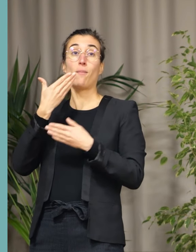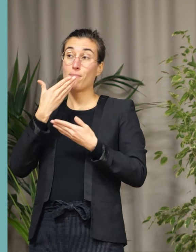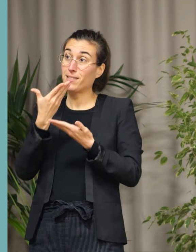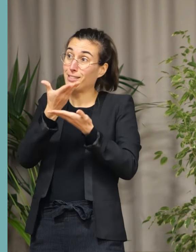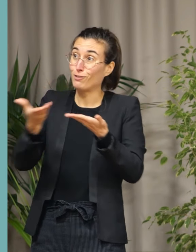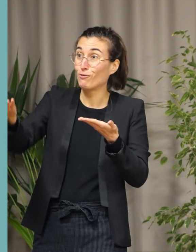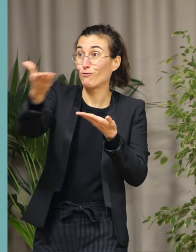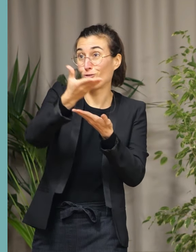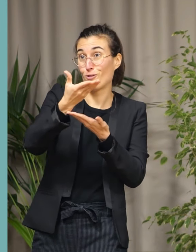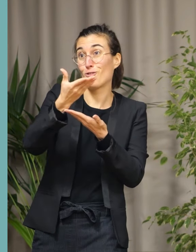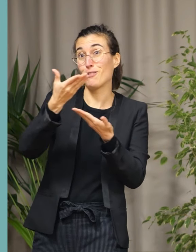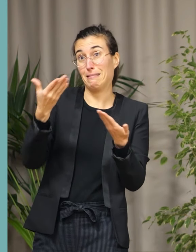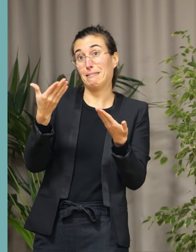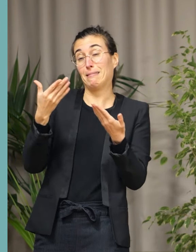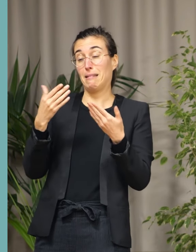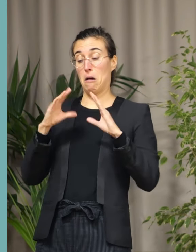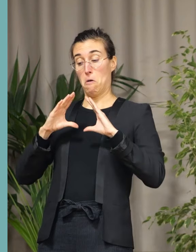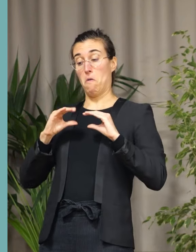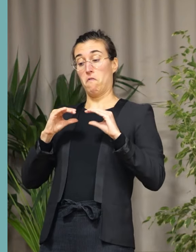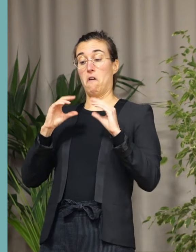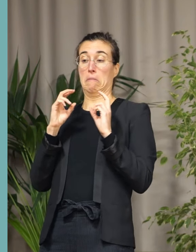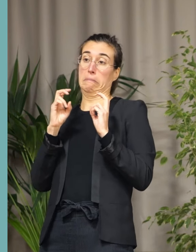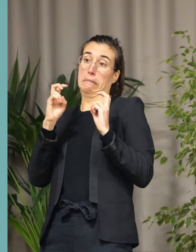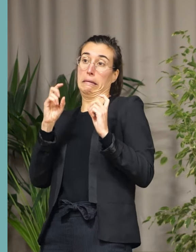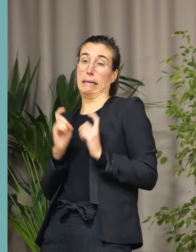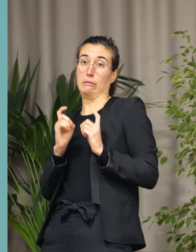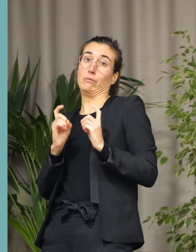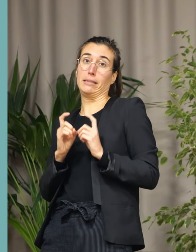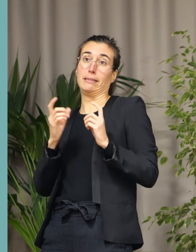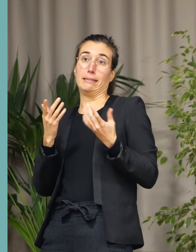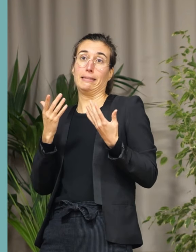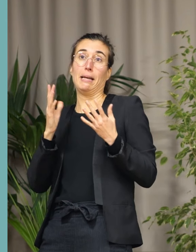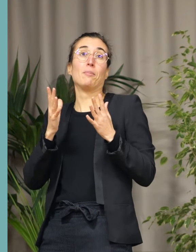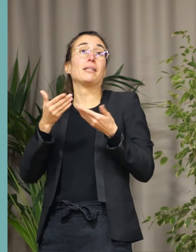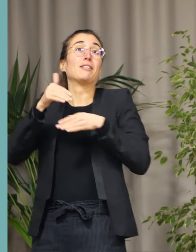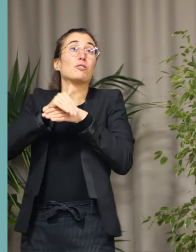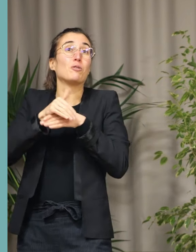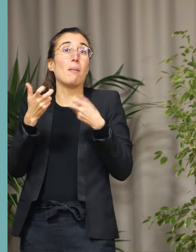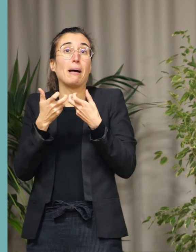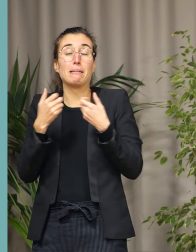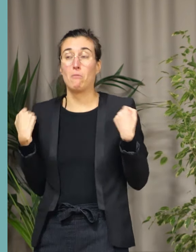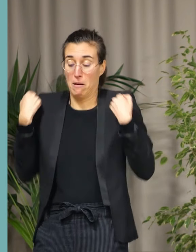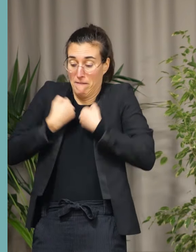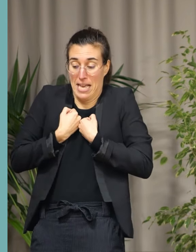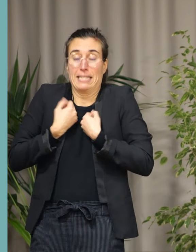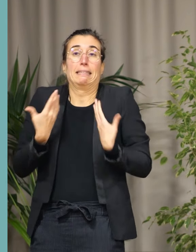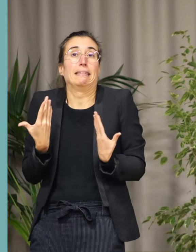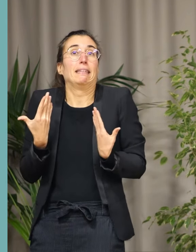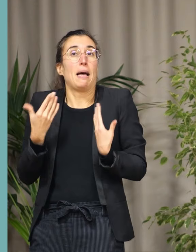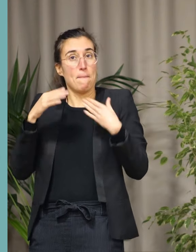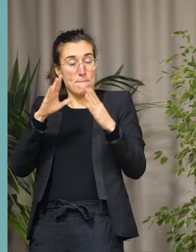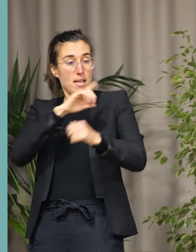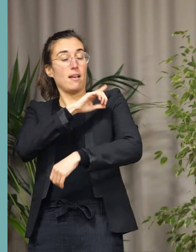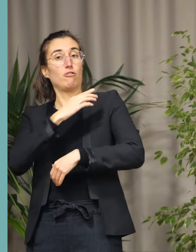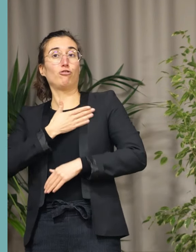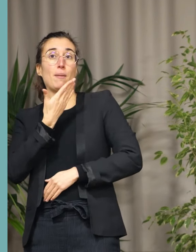'acceptation de cette réduction de confort. Il a peut-être fallu garder les vestes ce soir, mais bon, il y des économies d